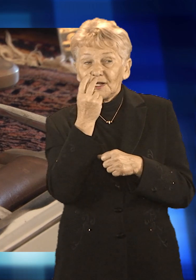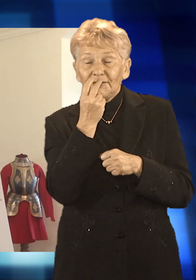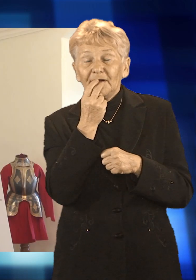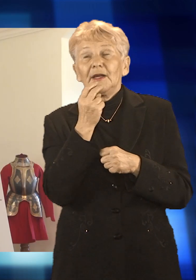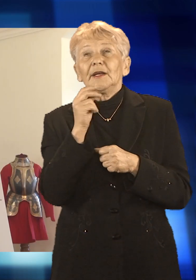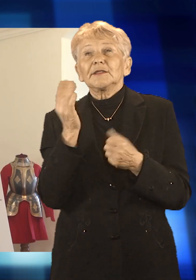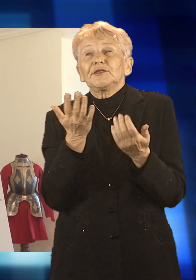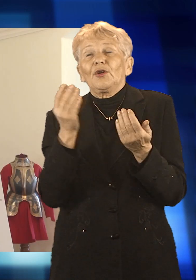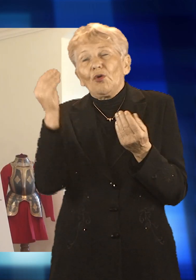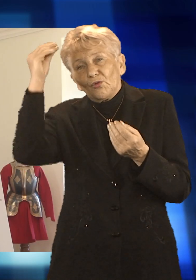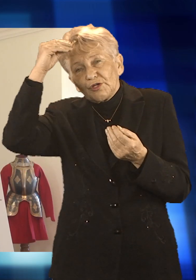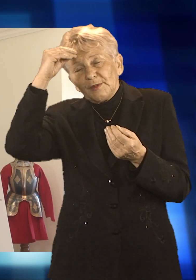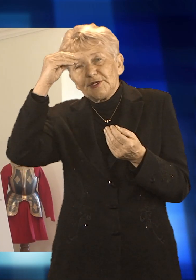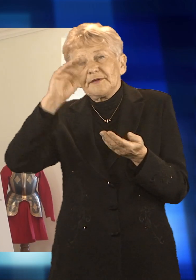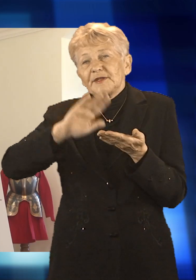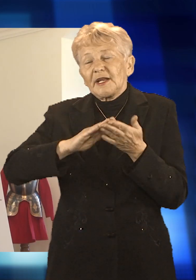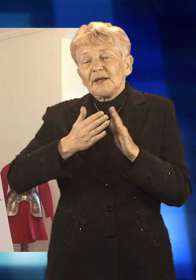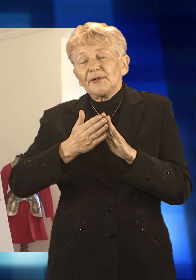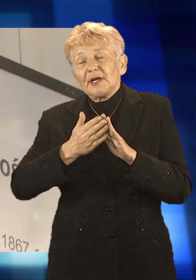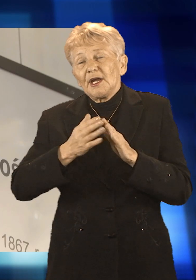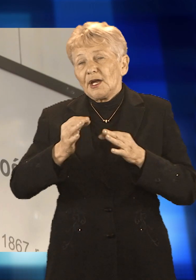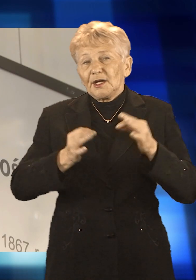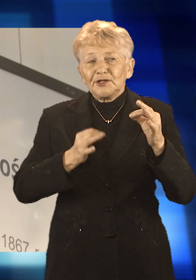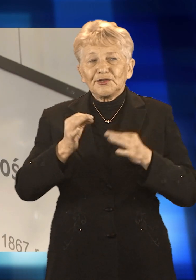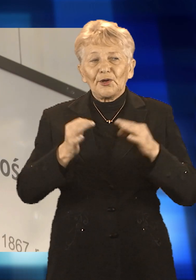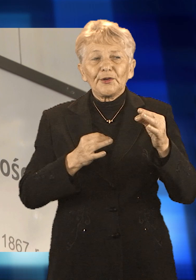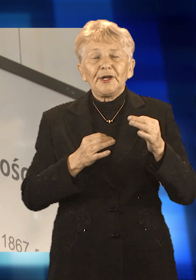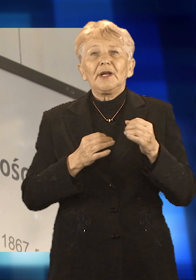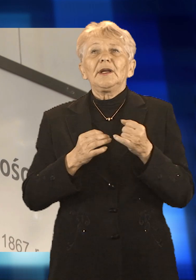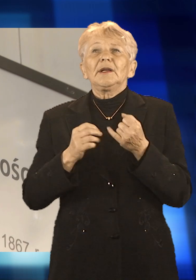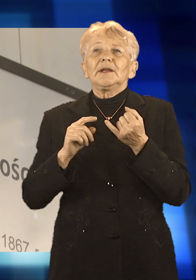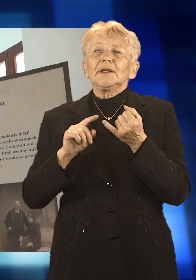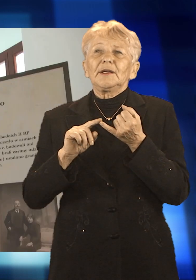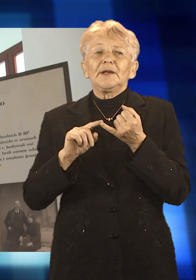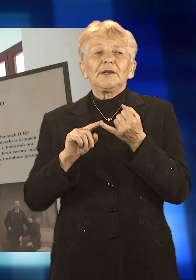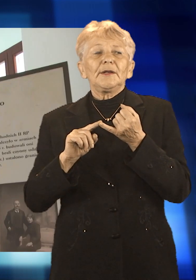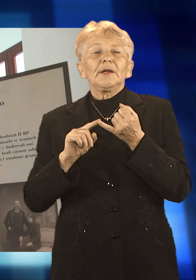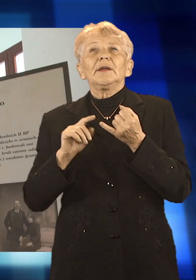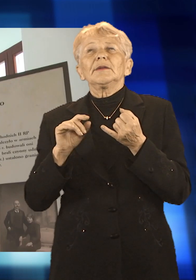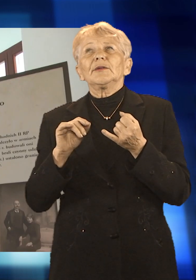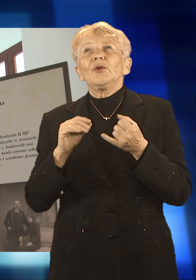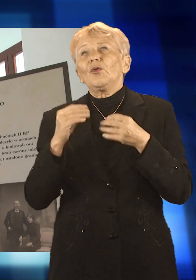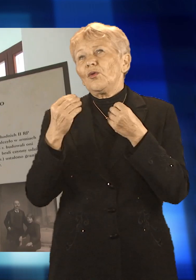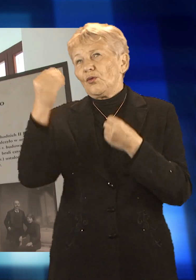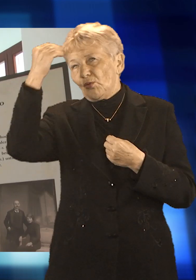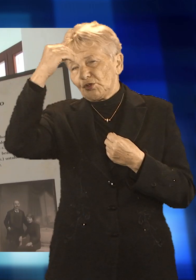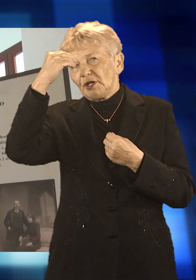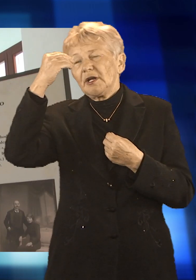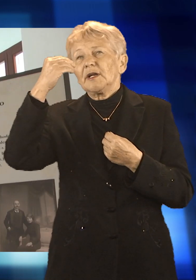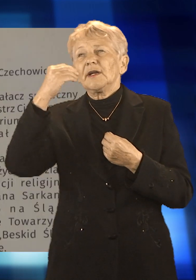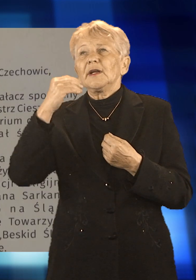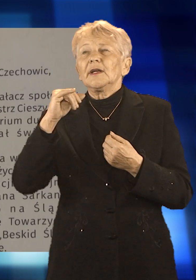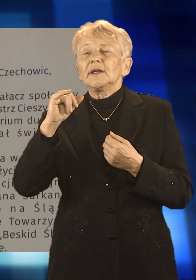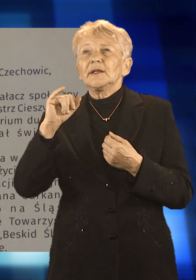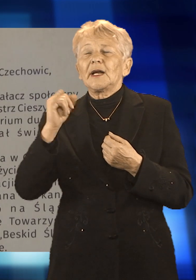niepodległości i obchodów dziesięciolecia działającej tu agencji. Jak zaznaczają organizatorzy, wystawa pod tytułem Karty z historii Polski to odkrywanie